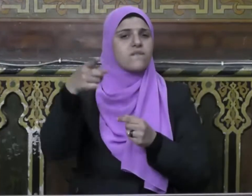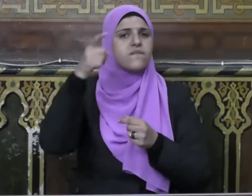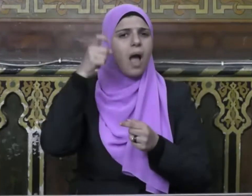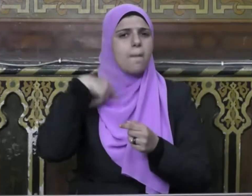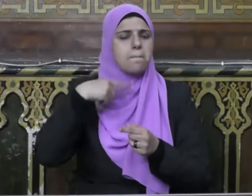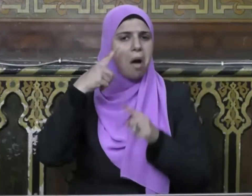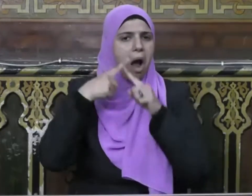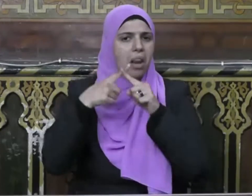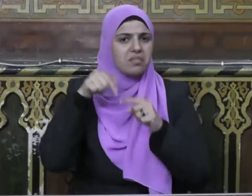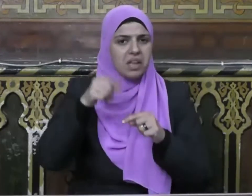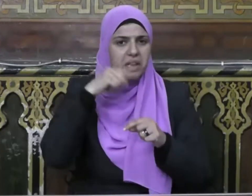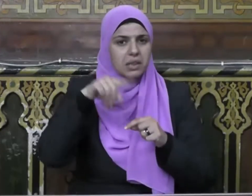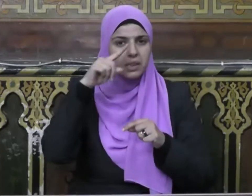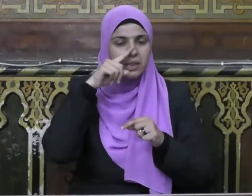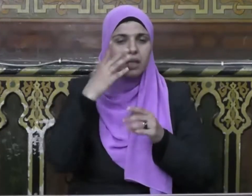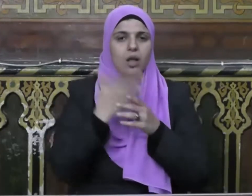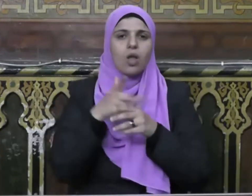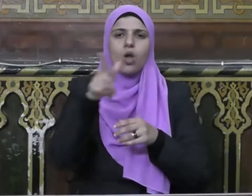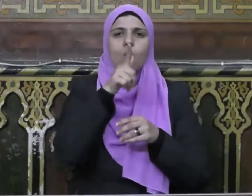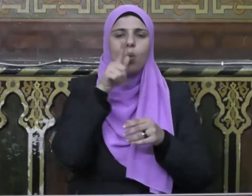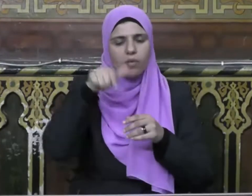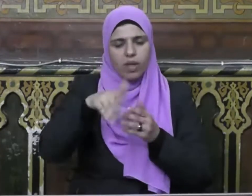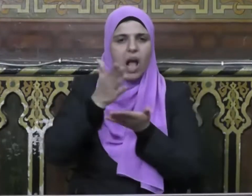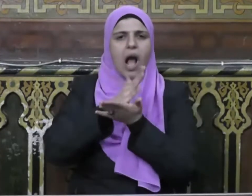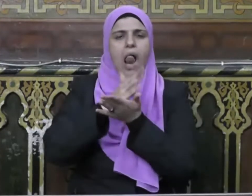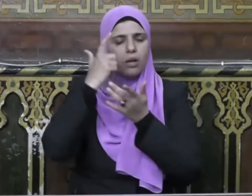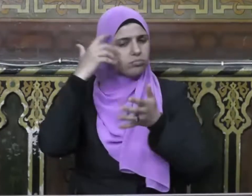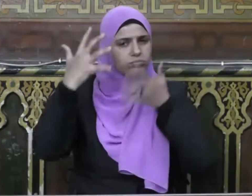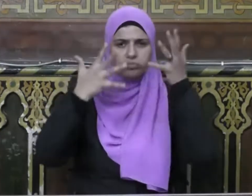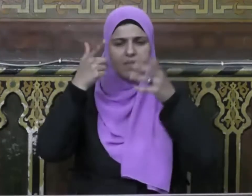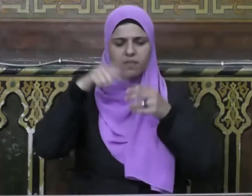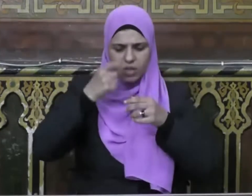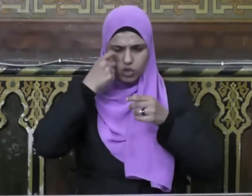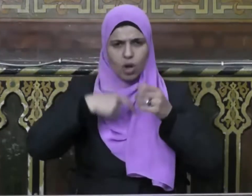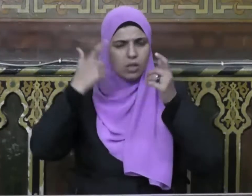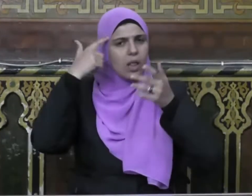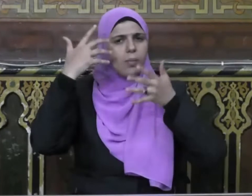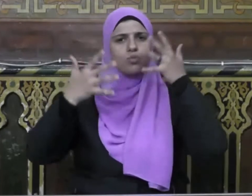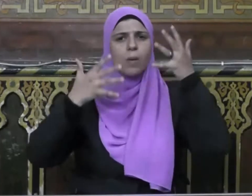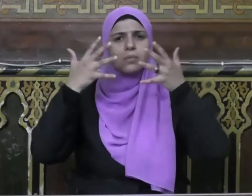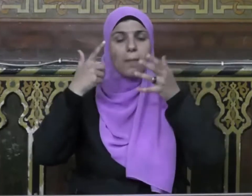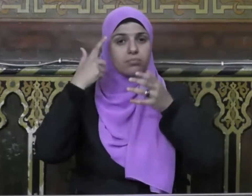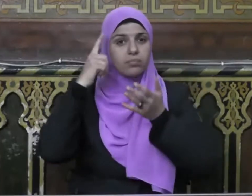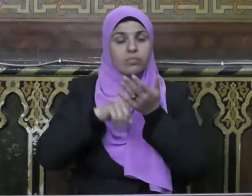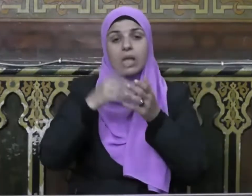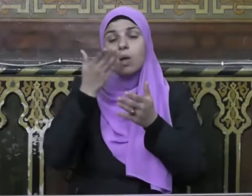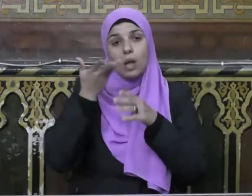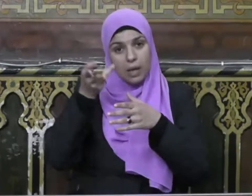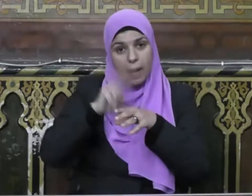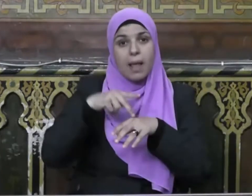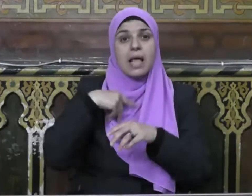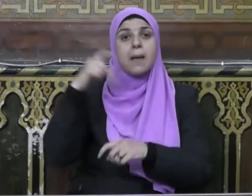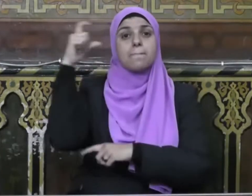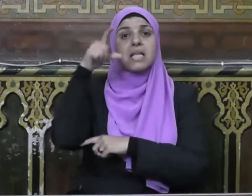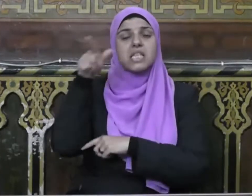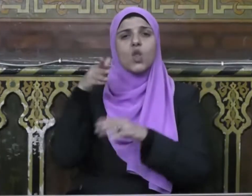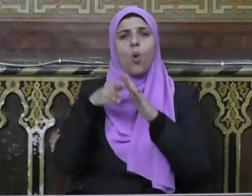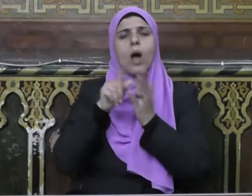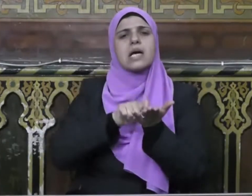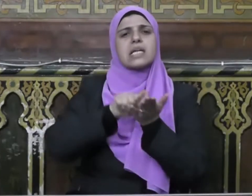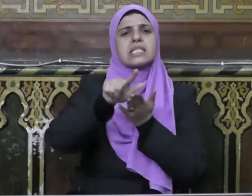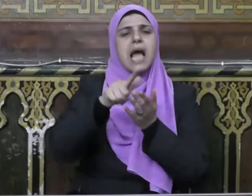قدر الفهم الخاطئ له يكون الخلل في تكوين الشخصية كما أن للمسجد